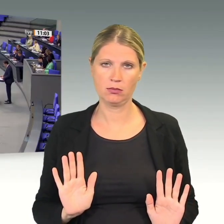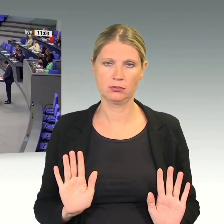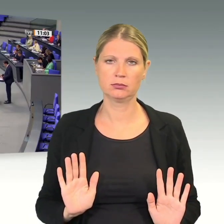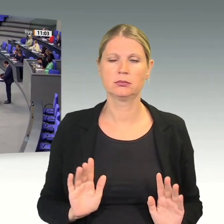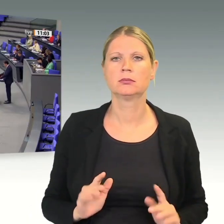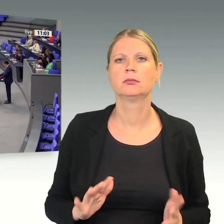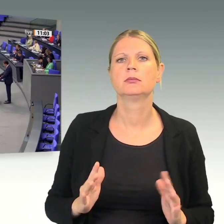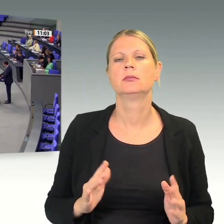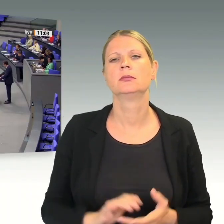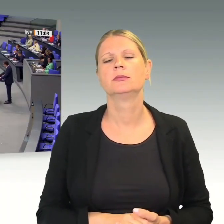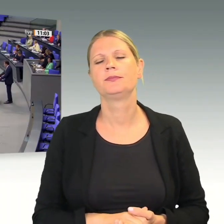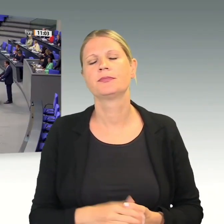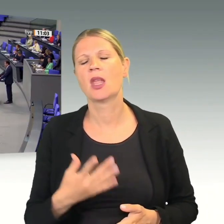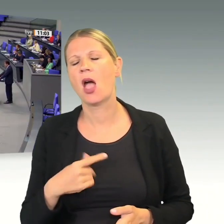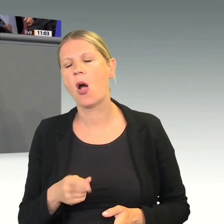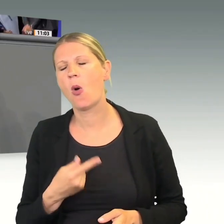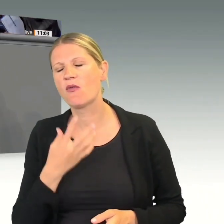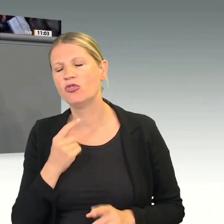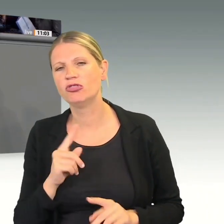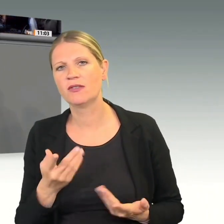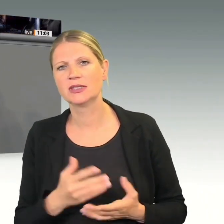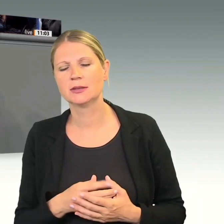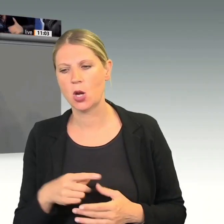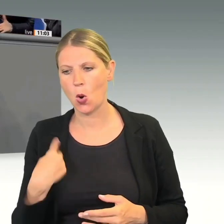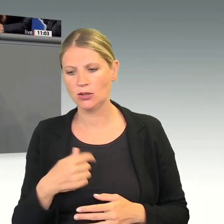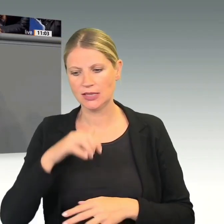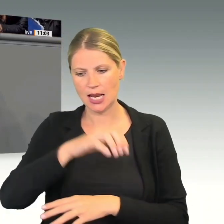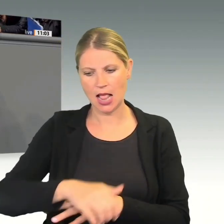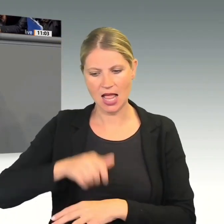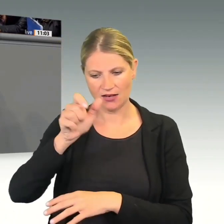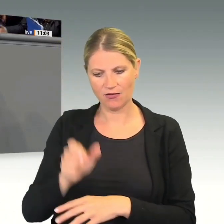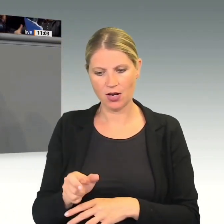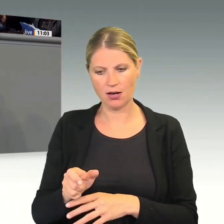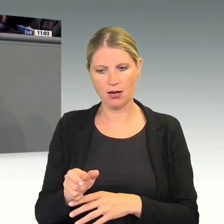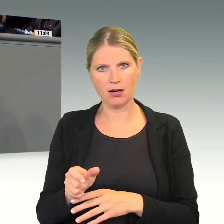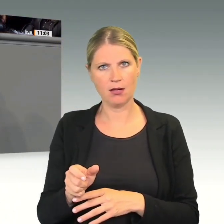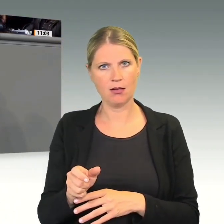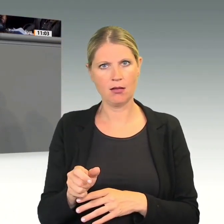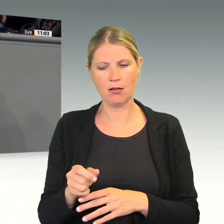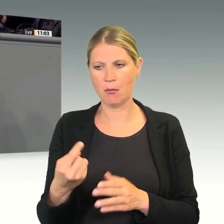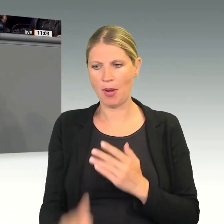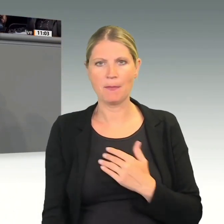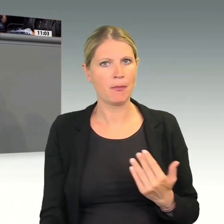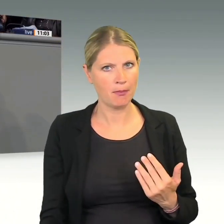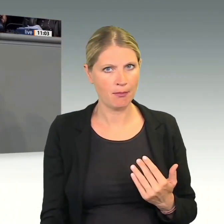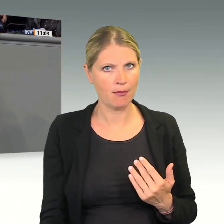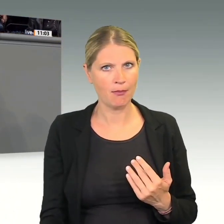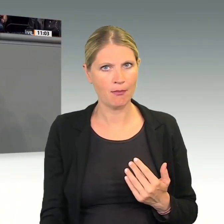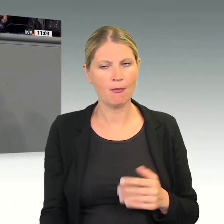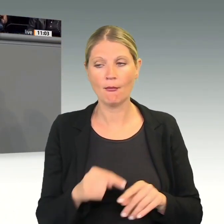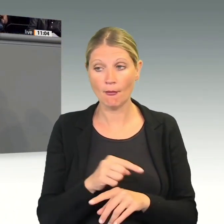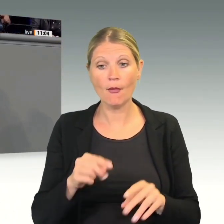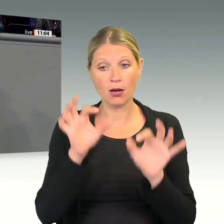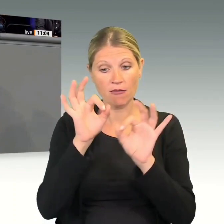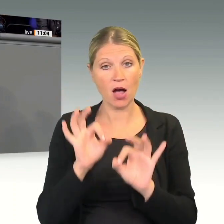Wir wollen auch keinesfalls, dass unsere Landwirte unter die Räder kommen. Diese Gefahr besteht. Sie